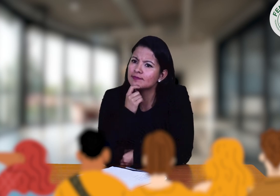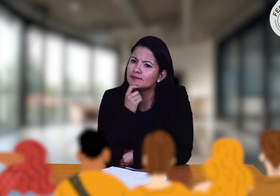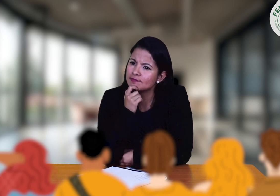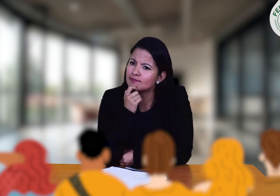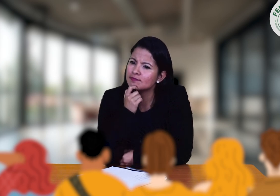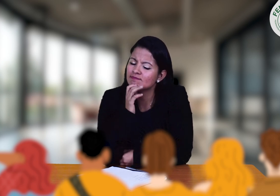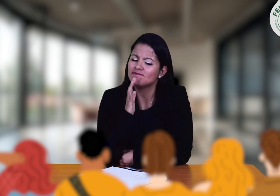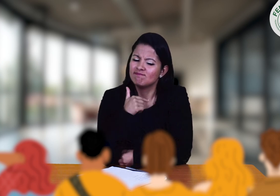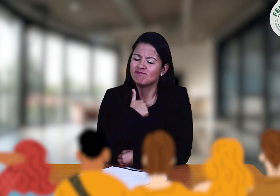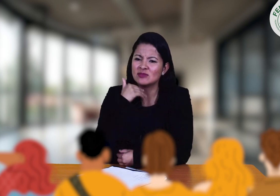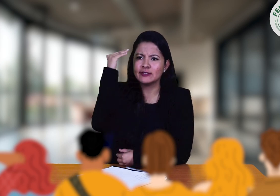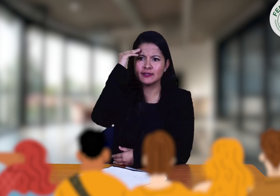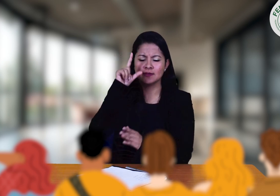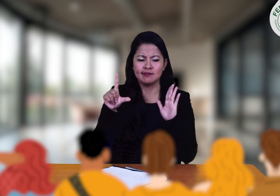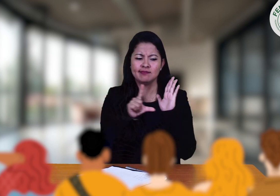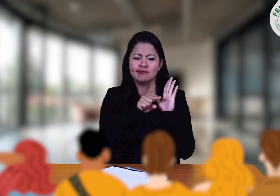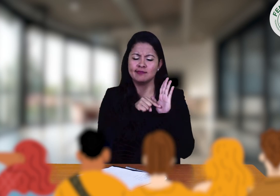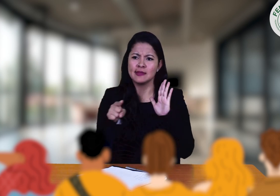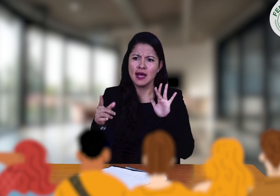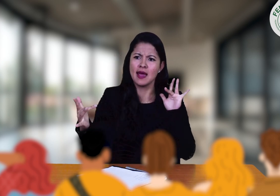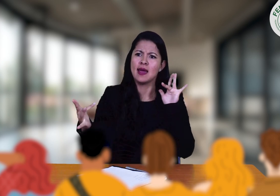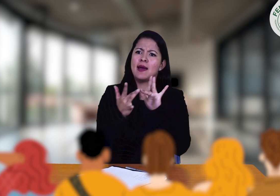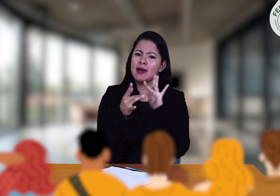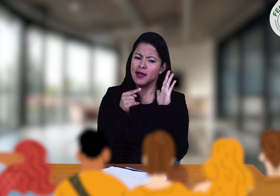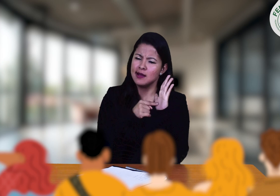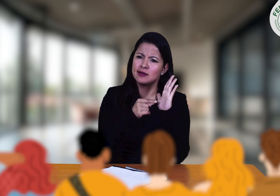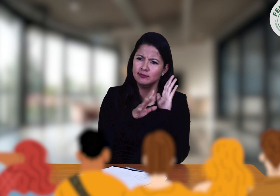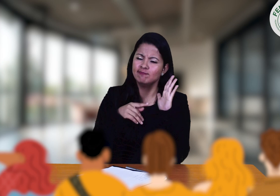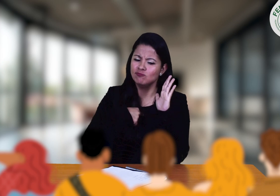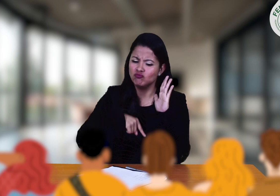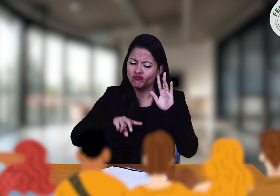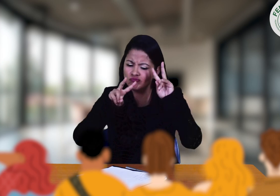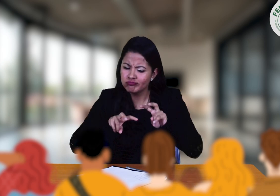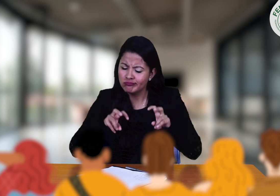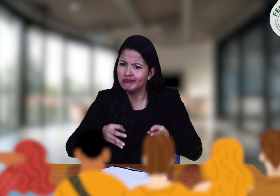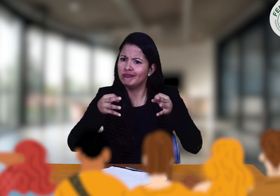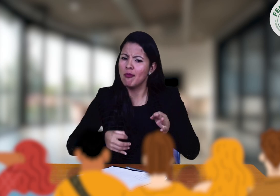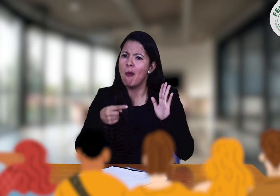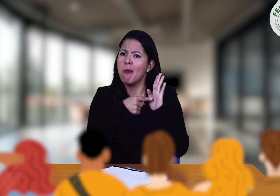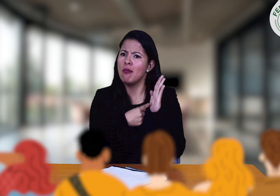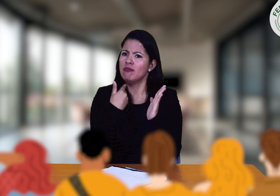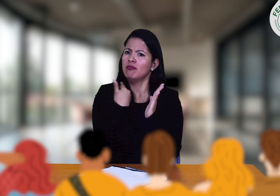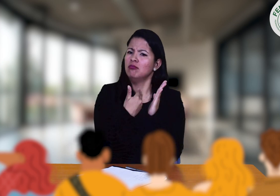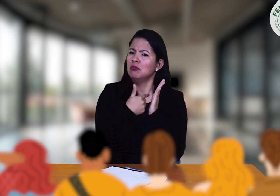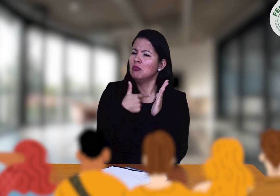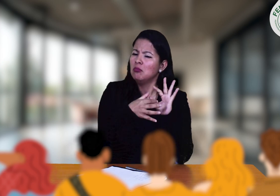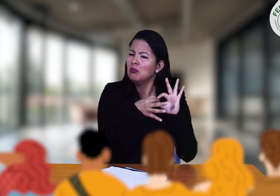Recuerdo la ley que va de acuerdo a eso, voy a seguir investigando para tener un buen argumento, creería que va de acuerdo a la ley